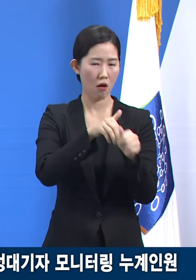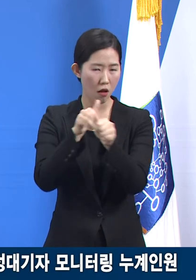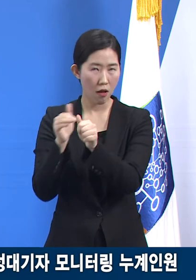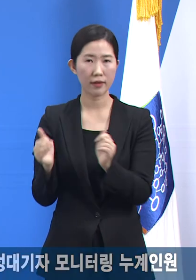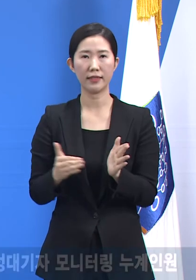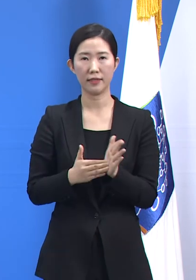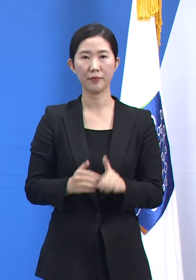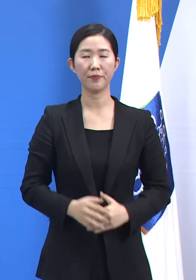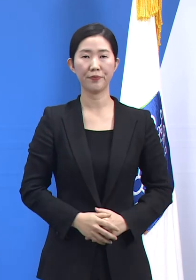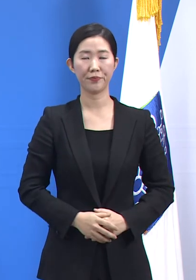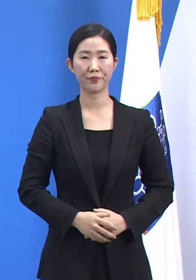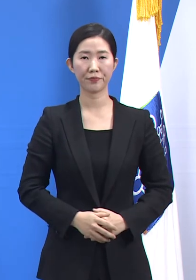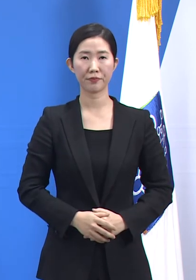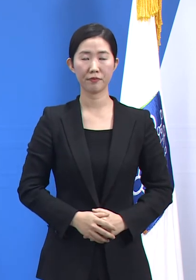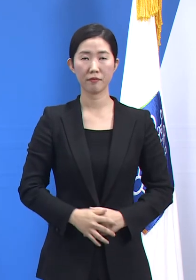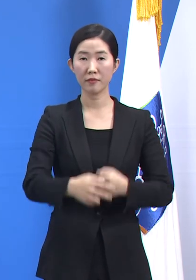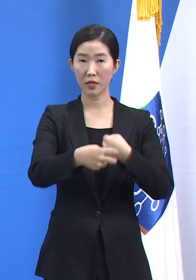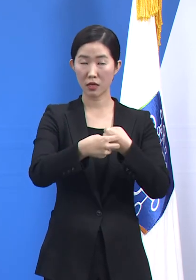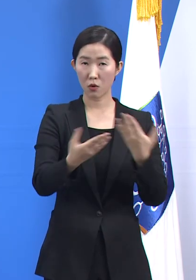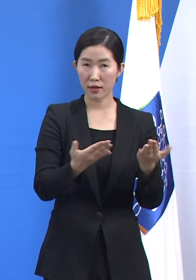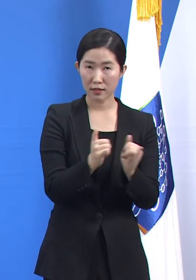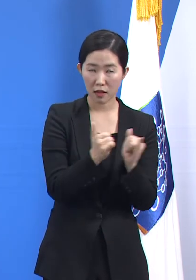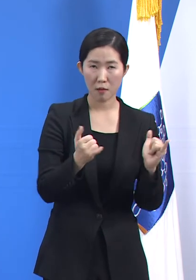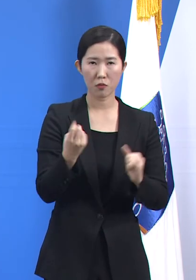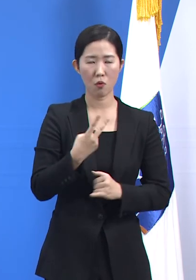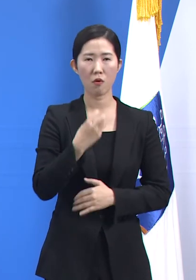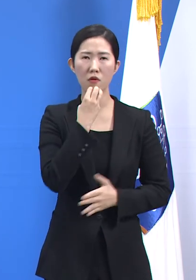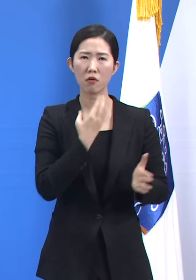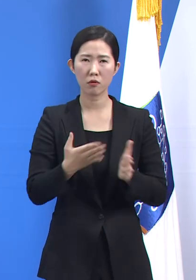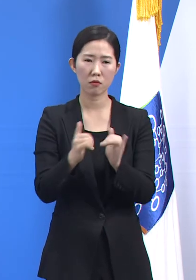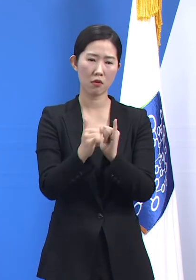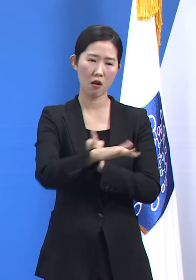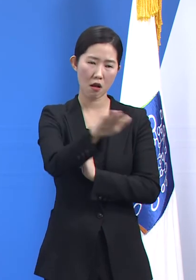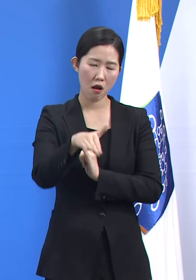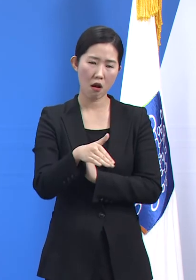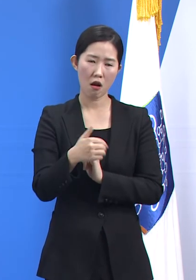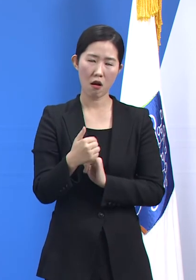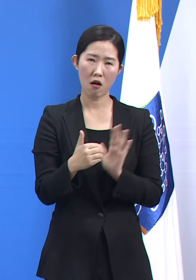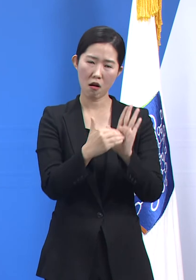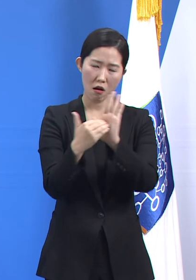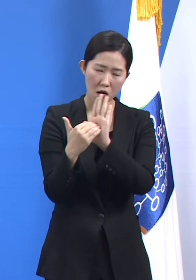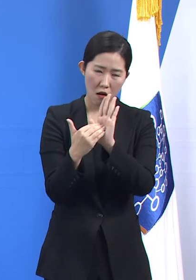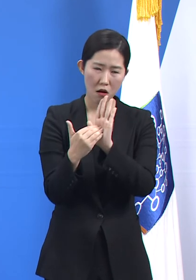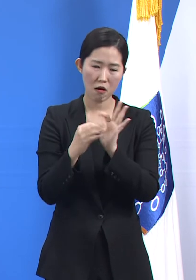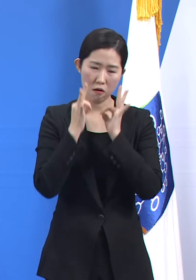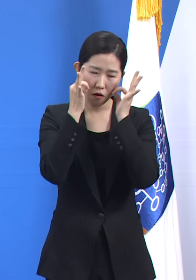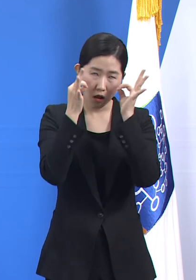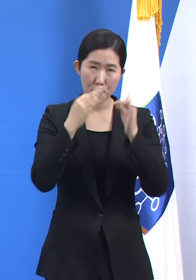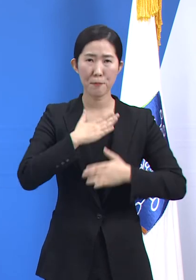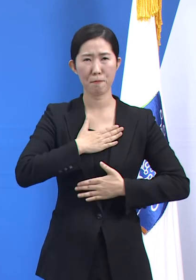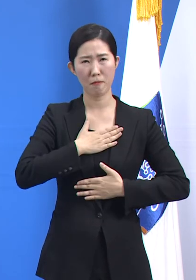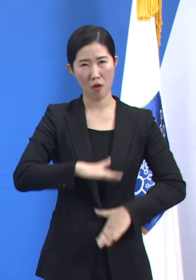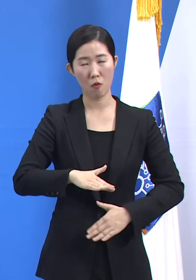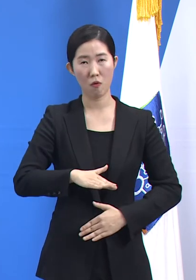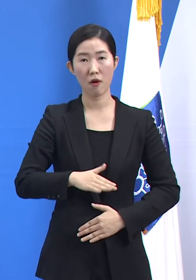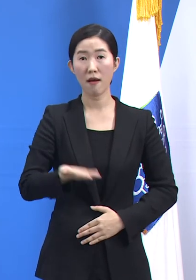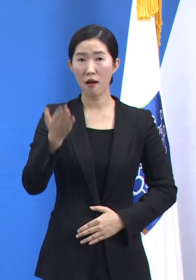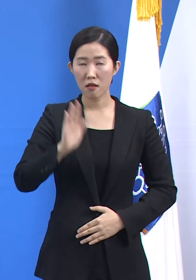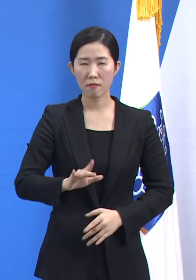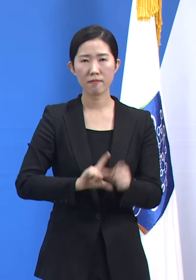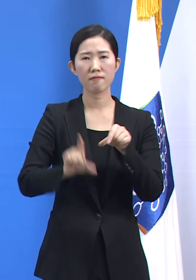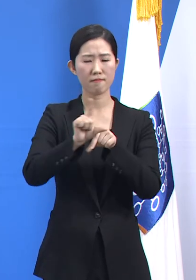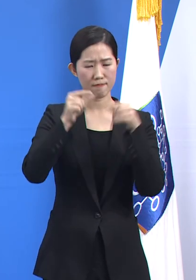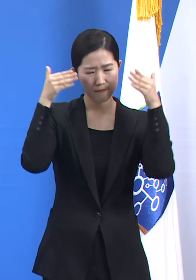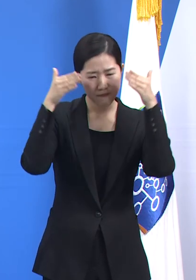의료진과 도민 여러분들의 방역 피로감이 어느 때보다 큰 상황이지만 더욱 집중하여 최선을 다해야 하는 시기입니다.